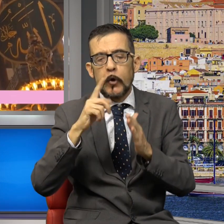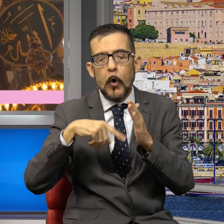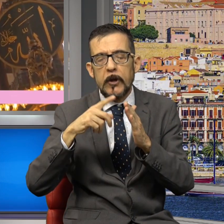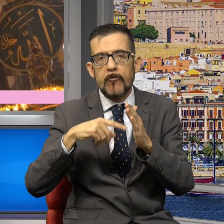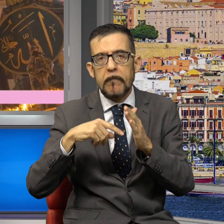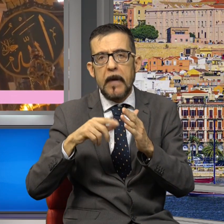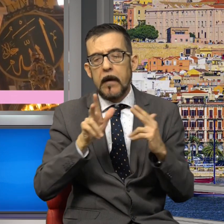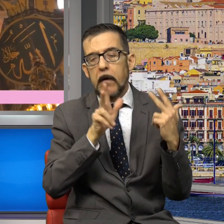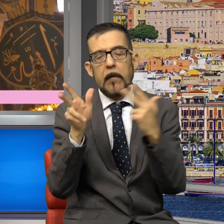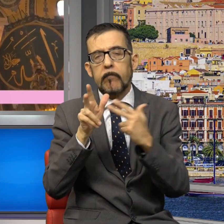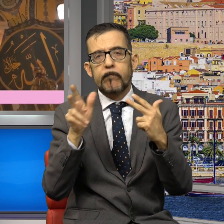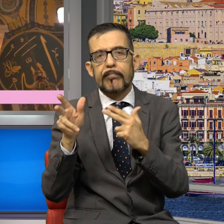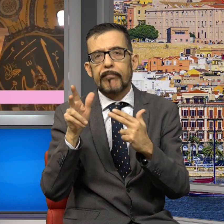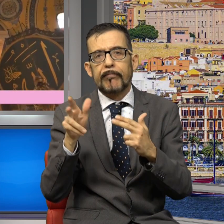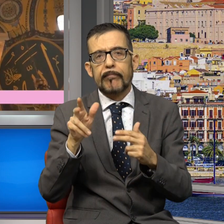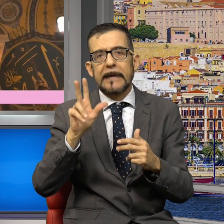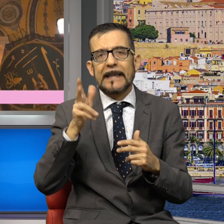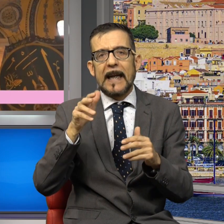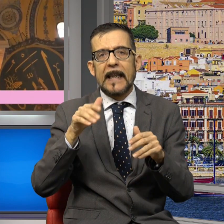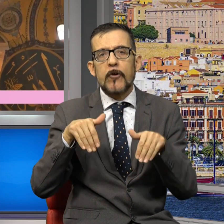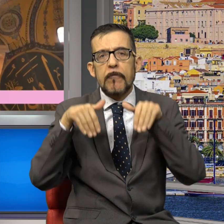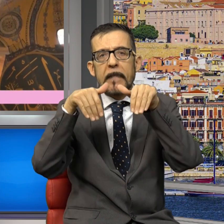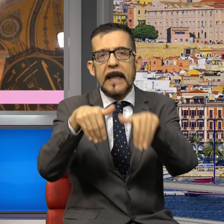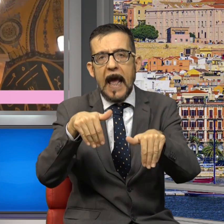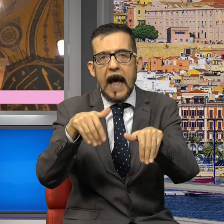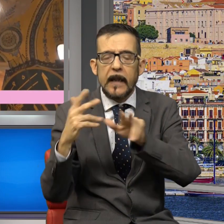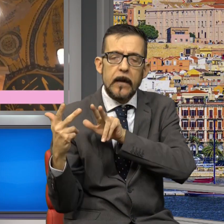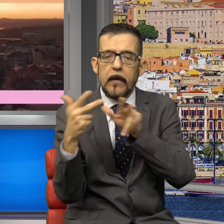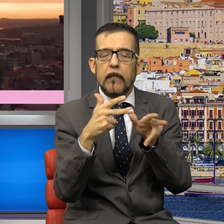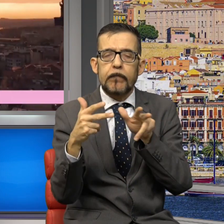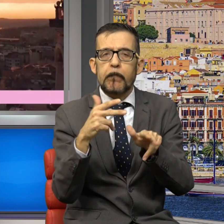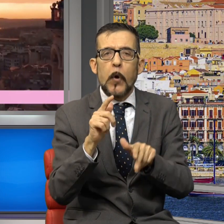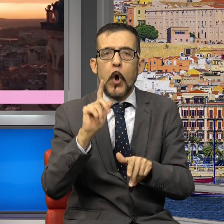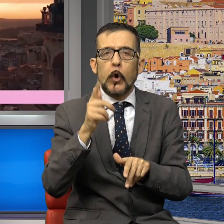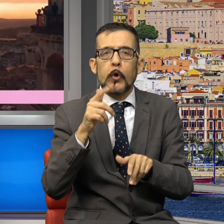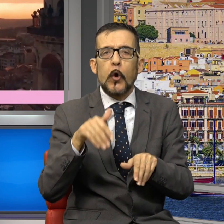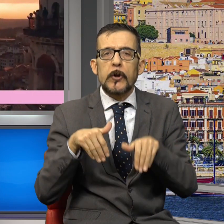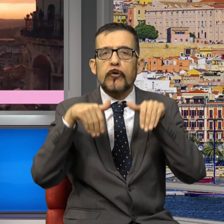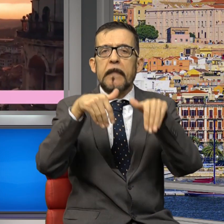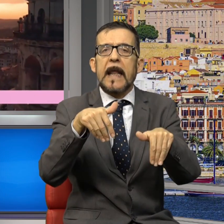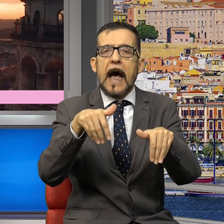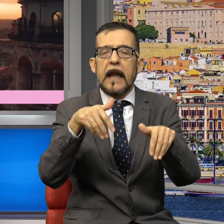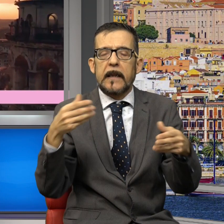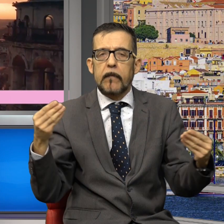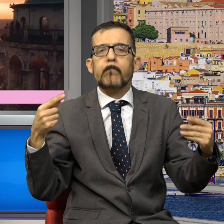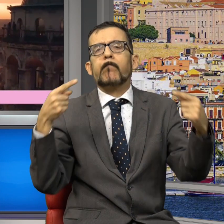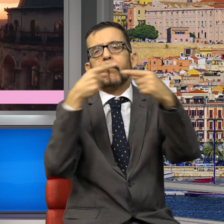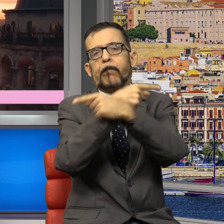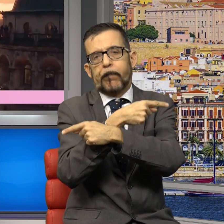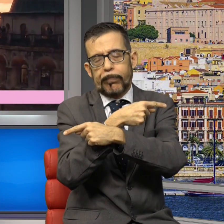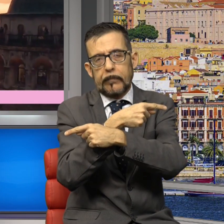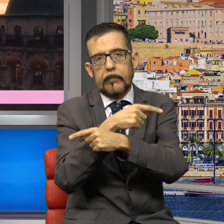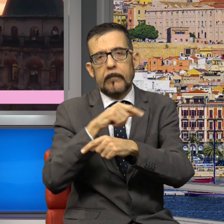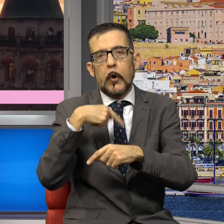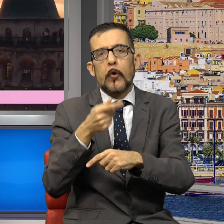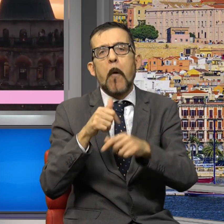miliardi e mezzo di euro in Turchia e importato oltre 12 miliardi, confermandosi il sesto fornitore della Turchia dopo Russia,